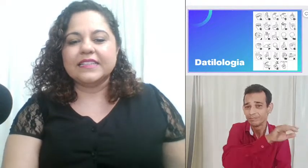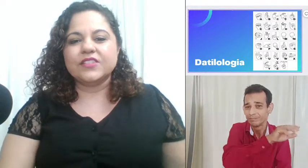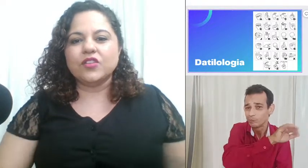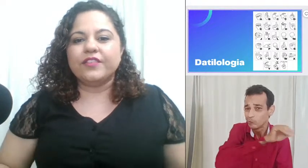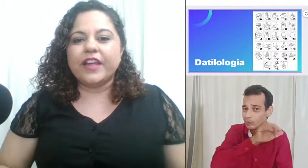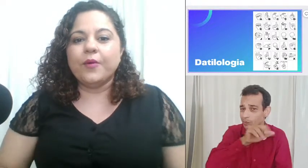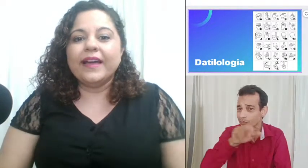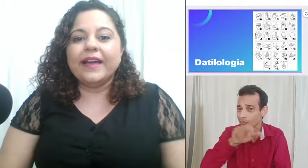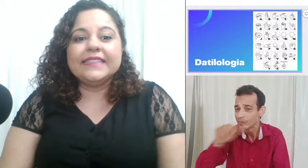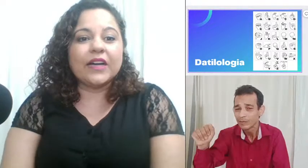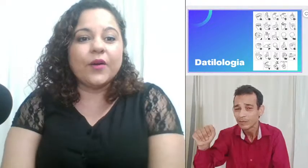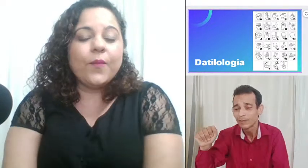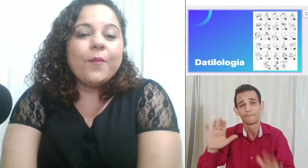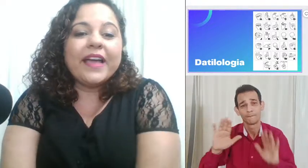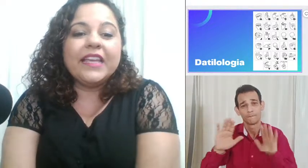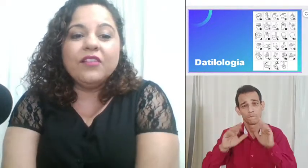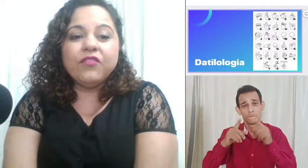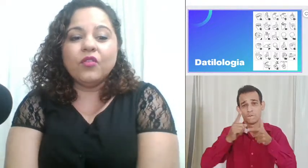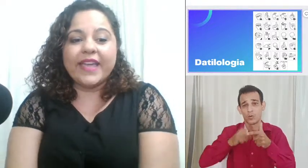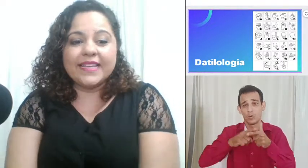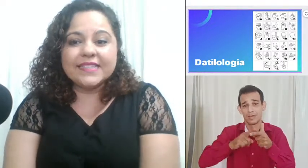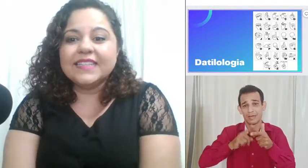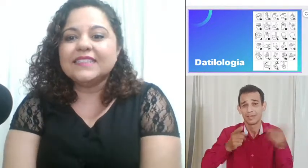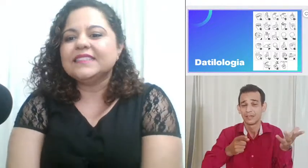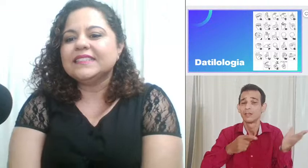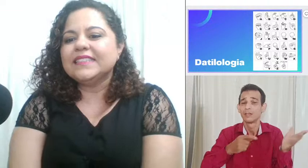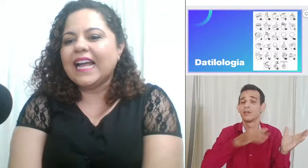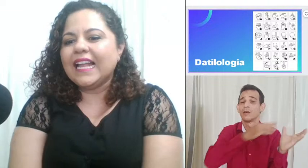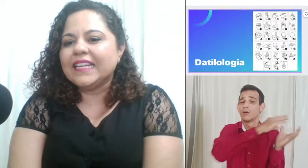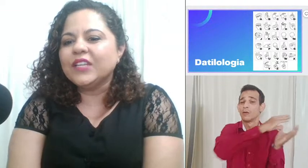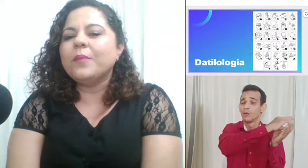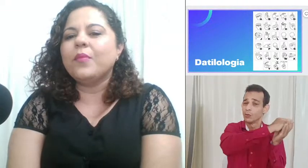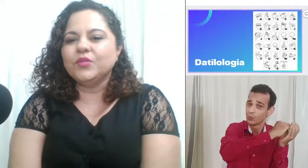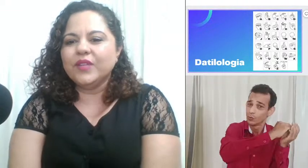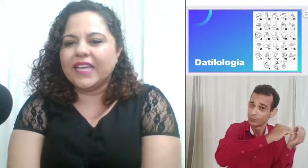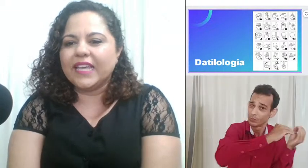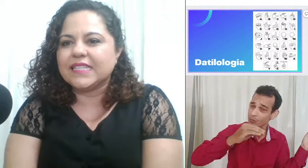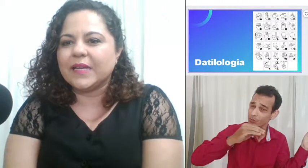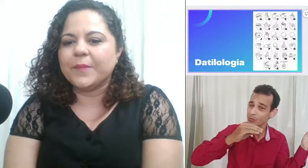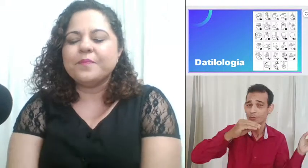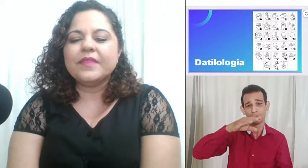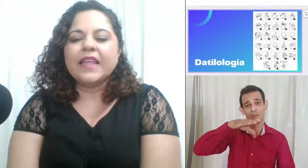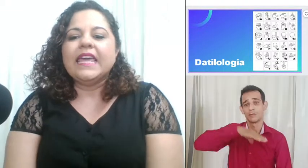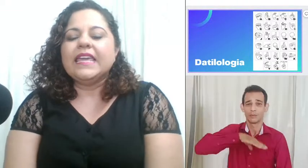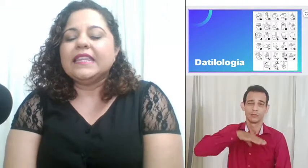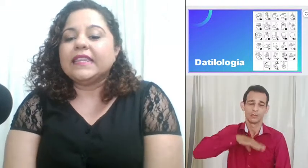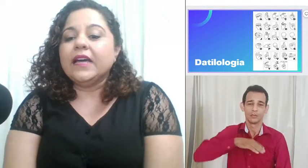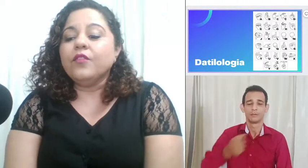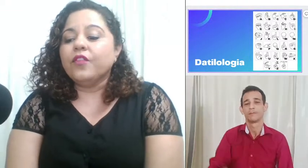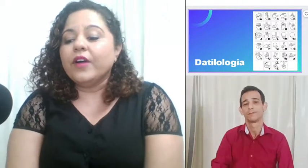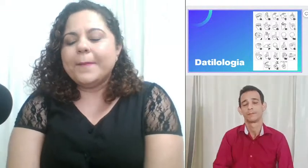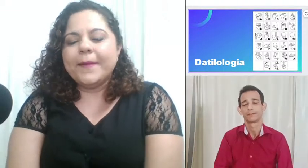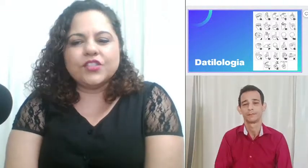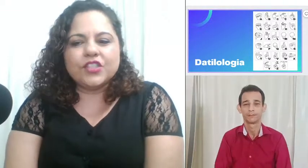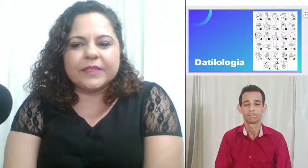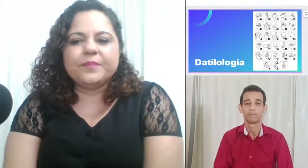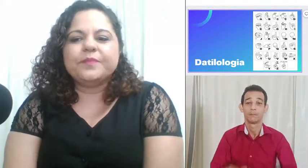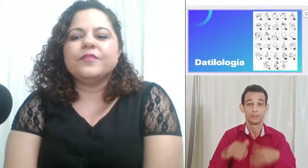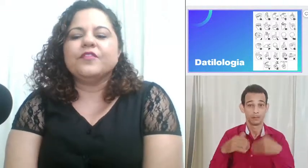sofreu, aí, então, uma influência da língua portuguesa. Então, vou repetir vamos